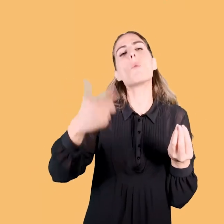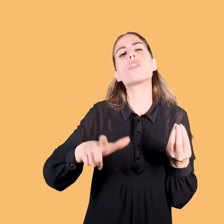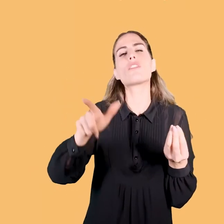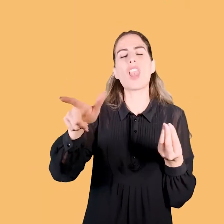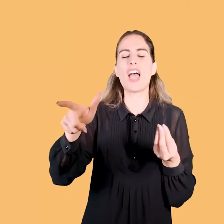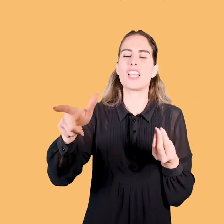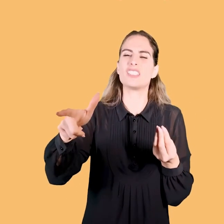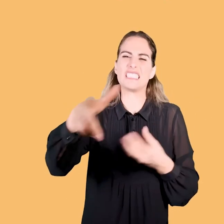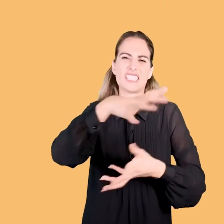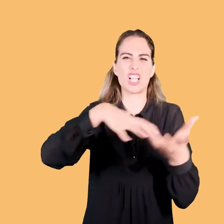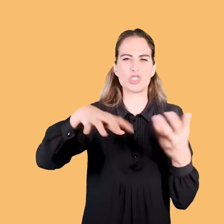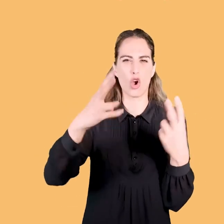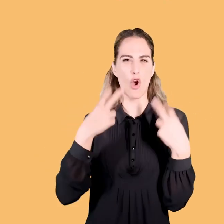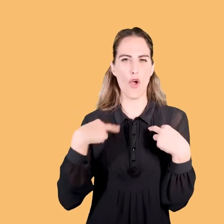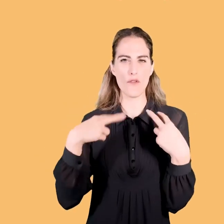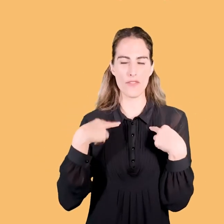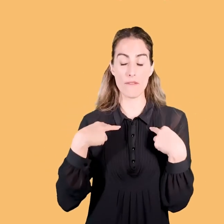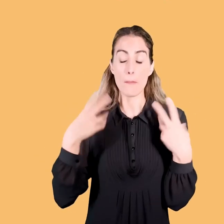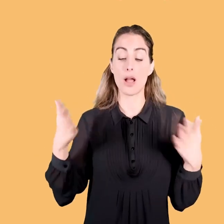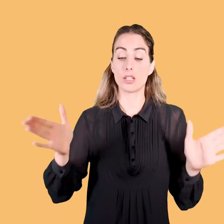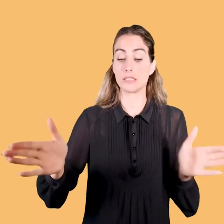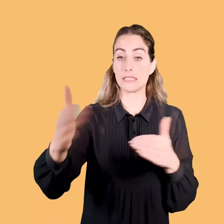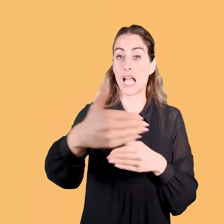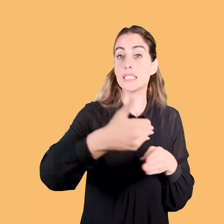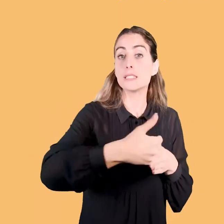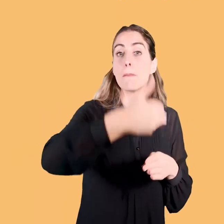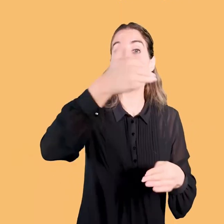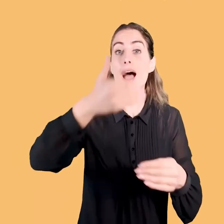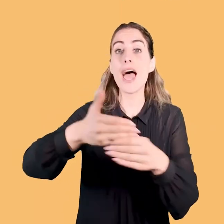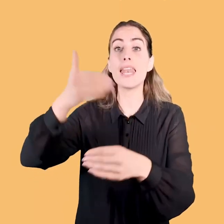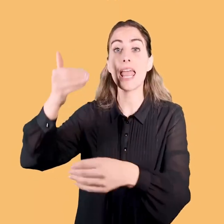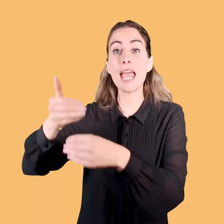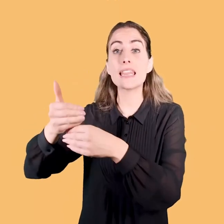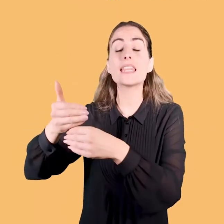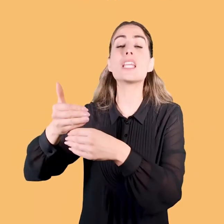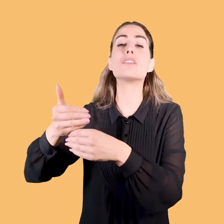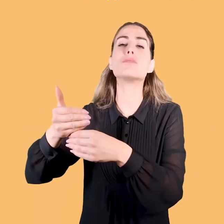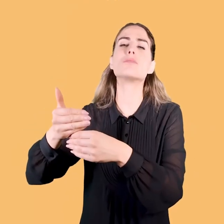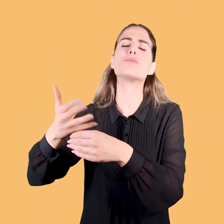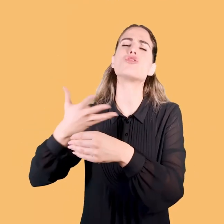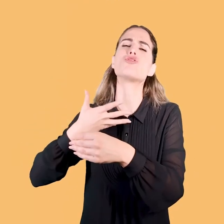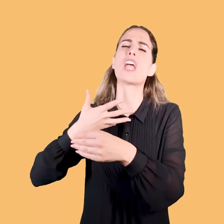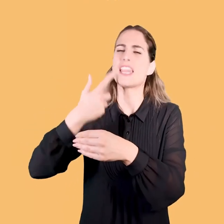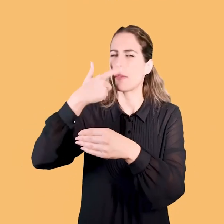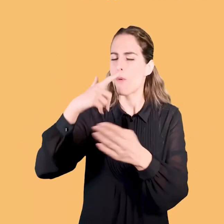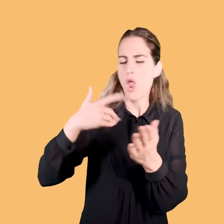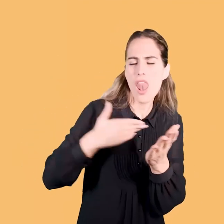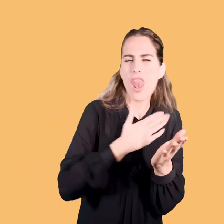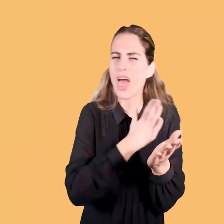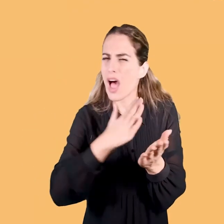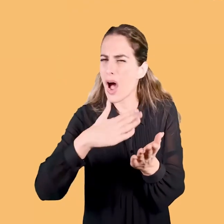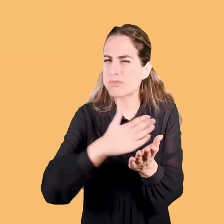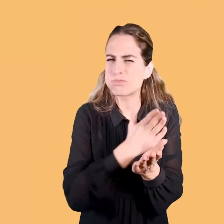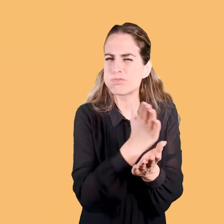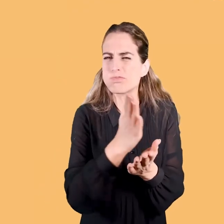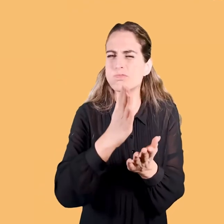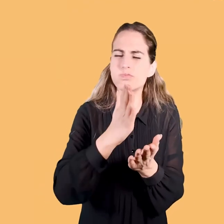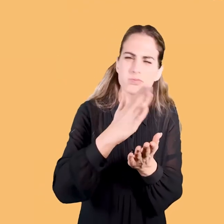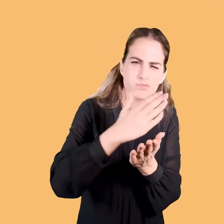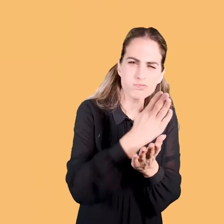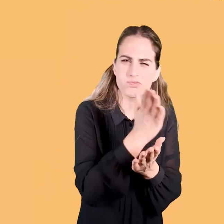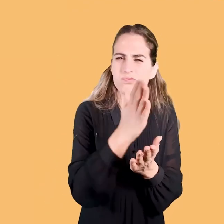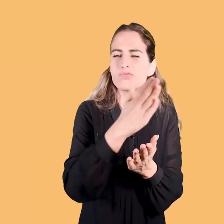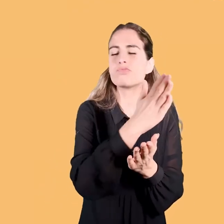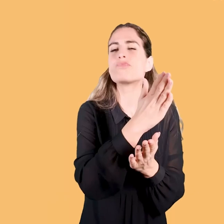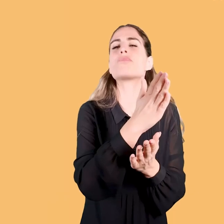però le pareti diciamo della stanza sono rappresentate da una specie di labirinto che è molto